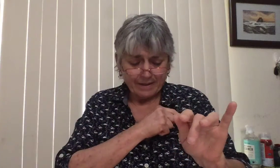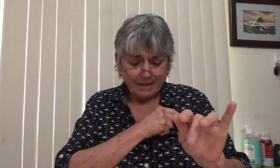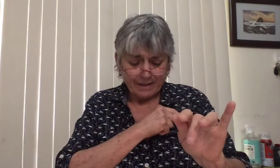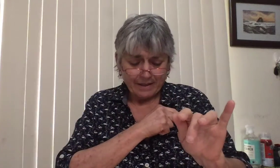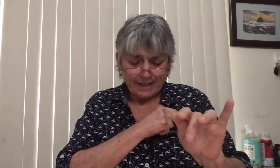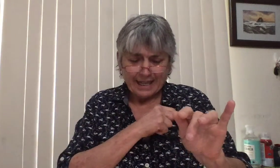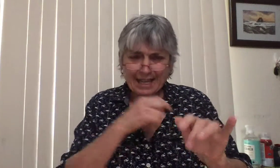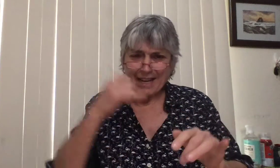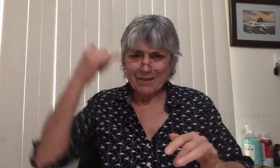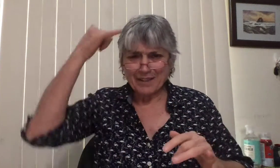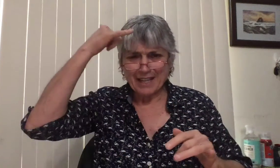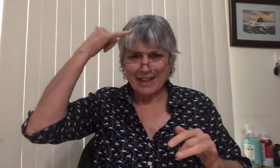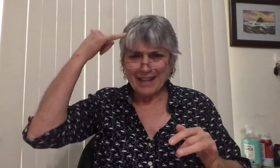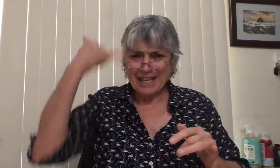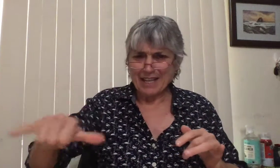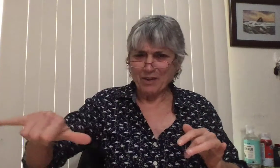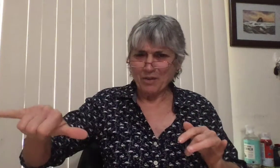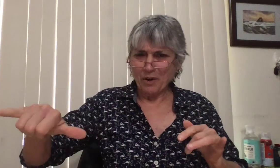¡Qué ridículo!